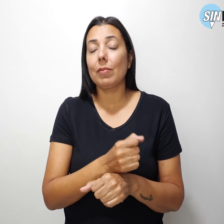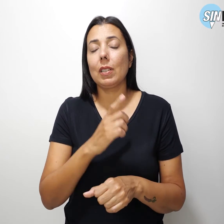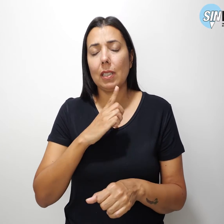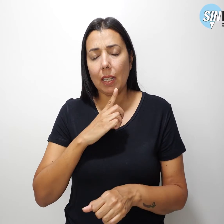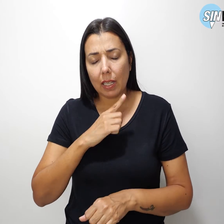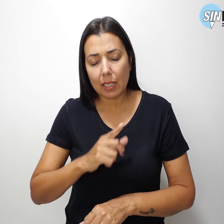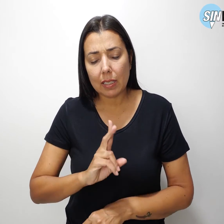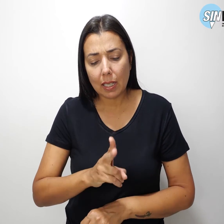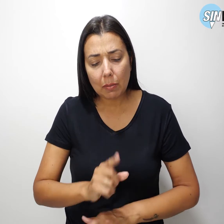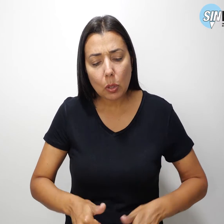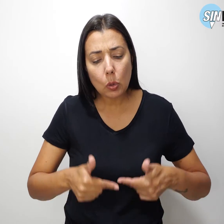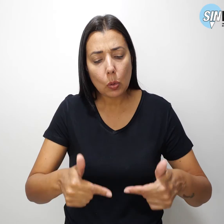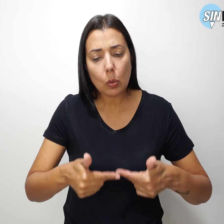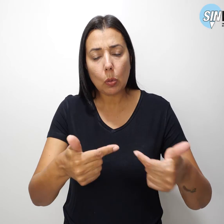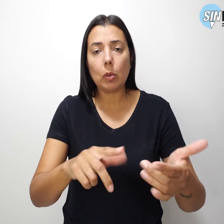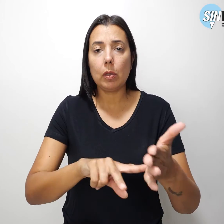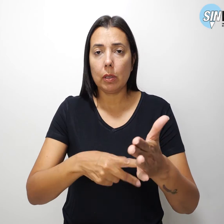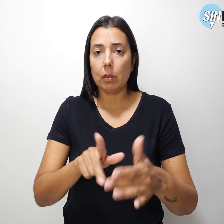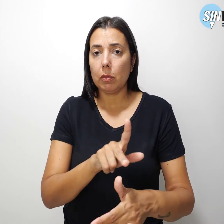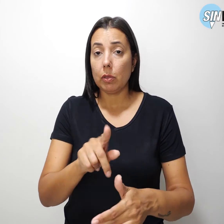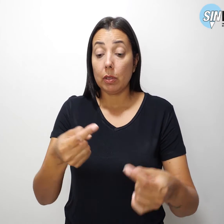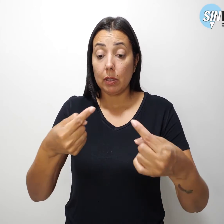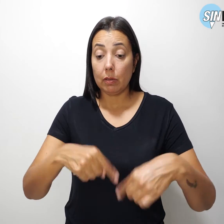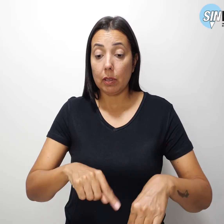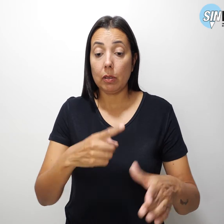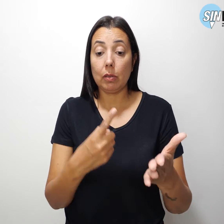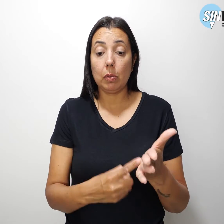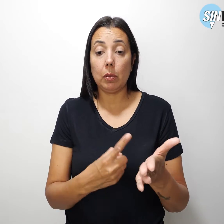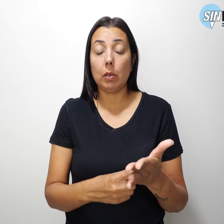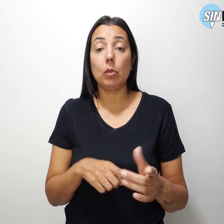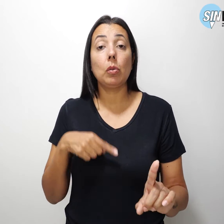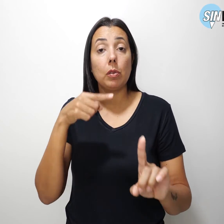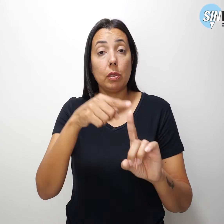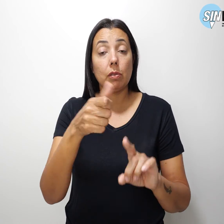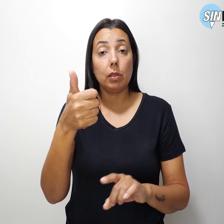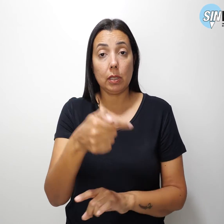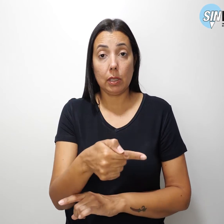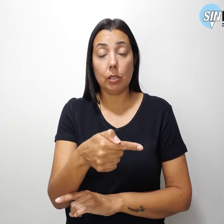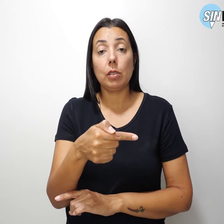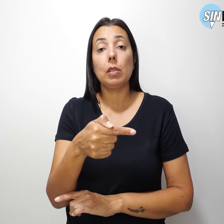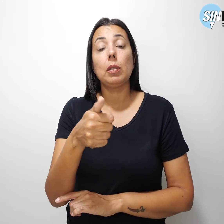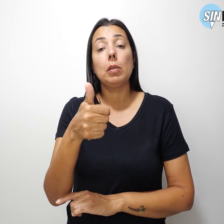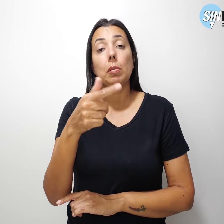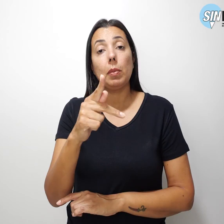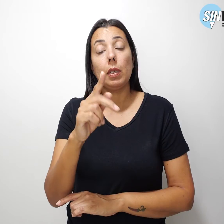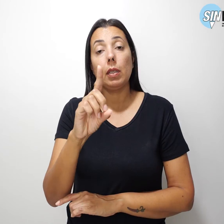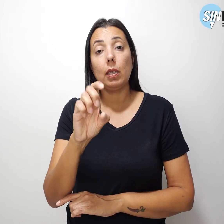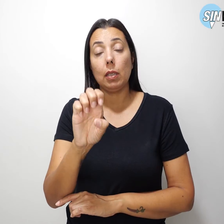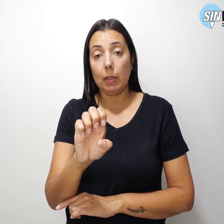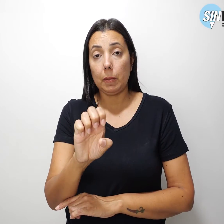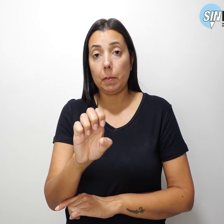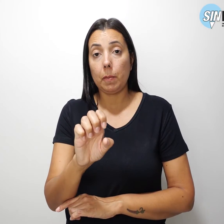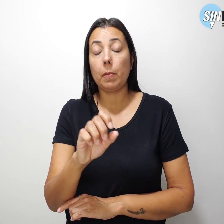sido luta permanente do Simpro a defesa do cumprimento da meta 17 do PDE, Plano